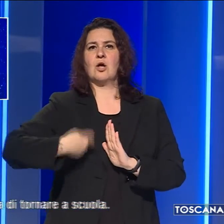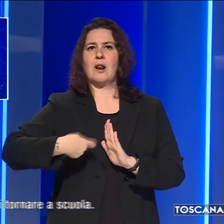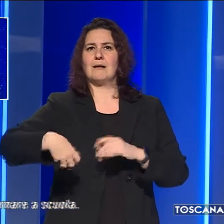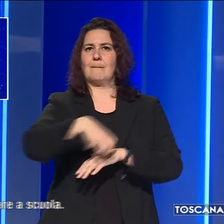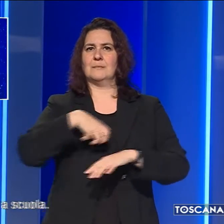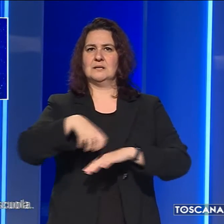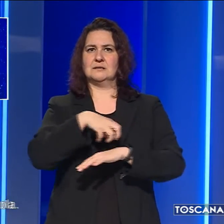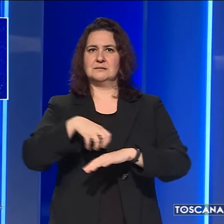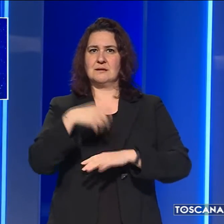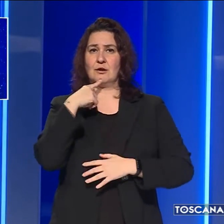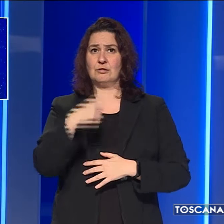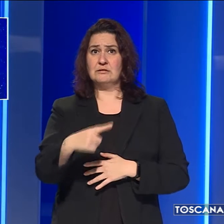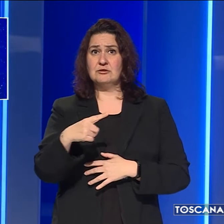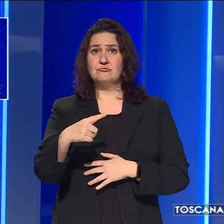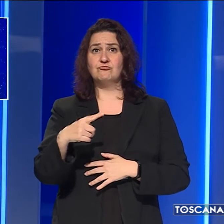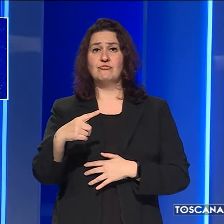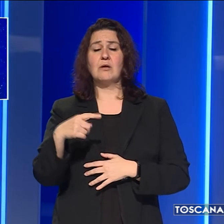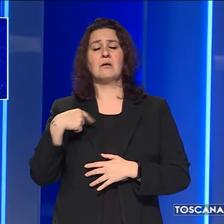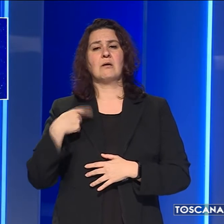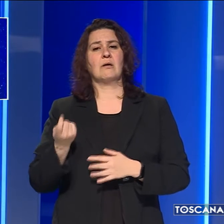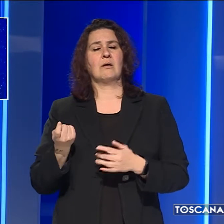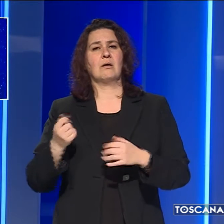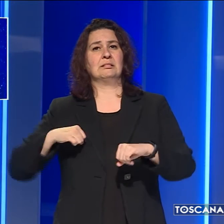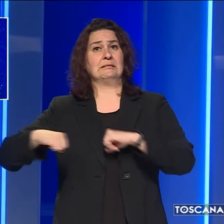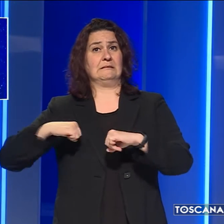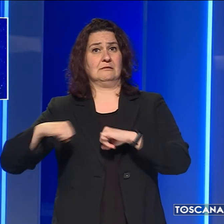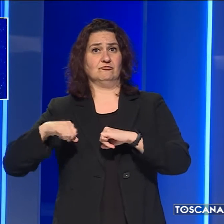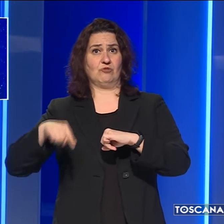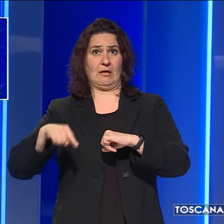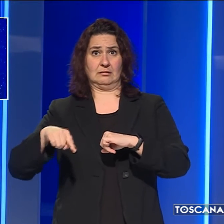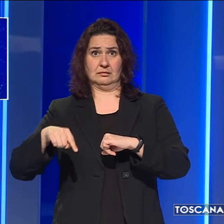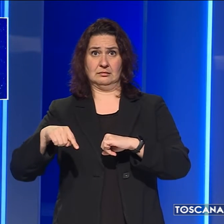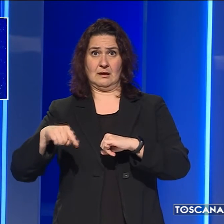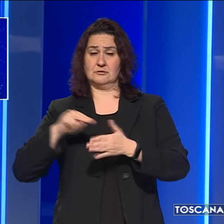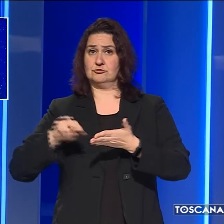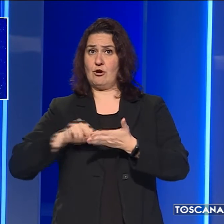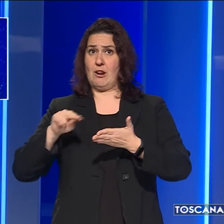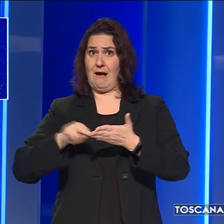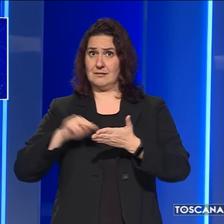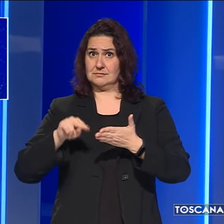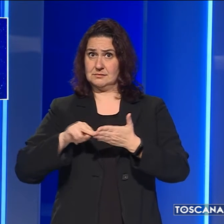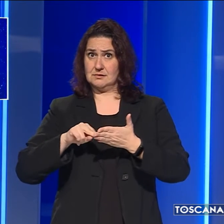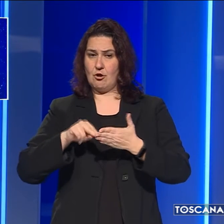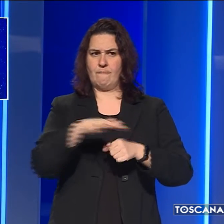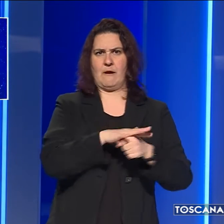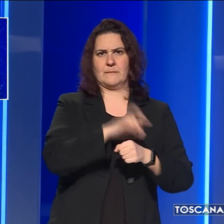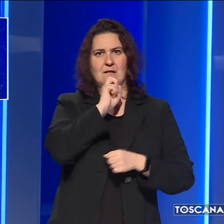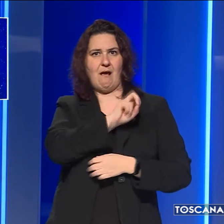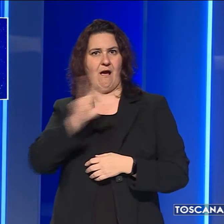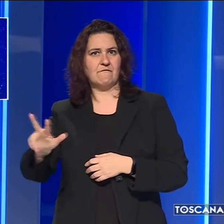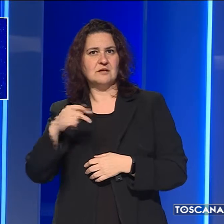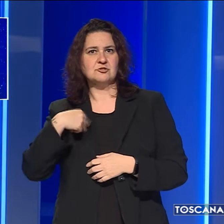prevede che il dirigente scolastico, informato dalla famiglia dell'imminente rientro a scuola di